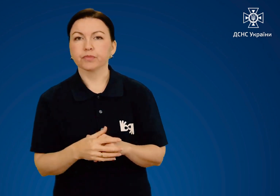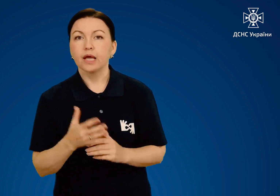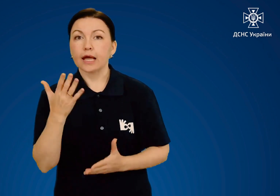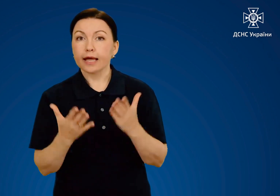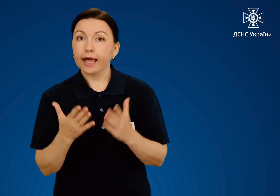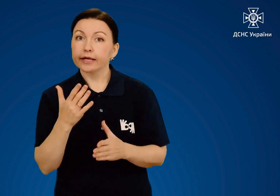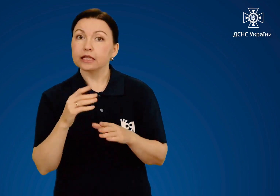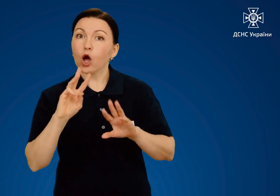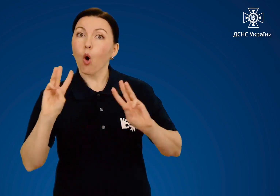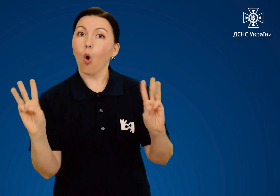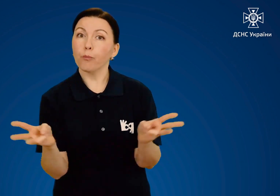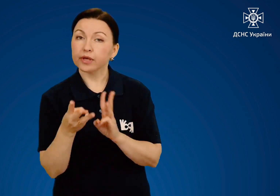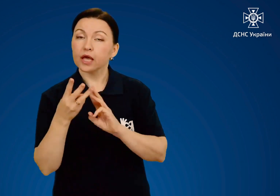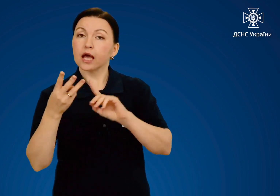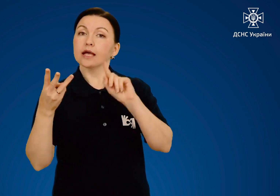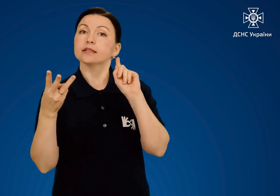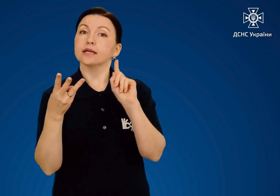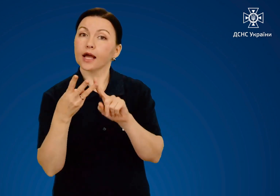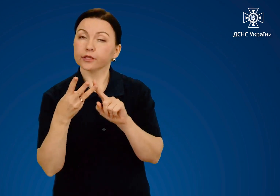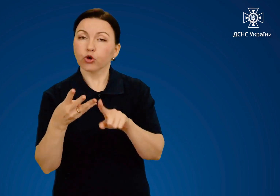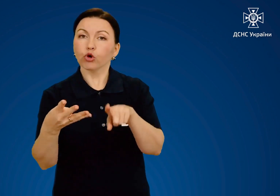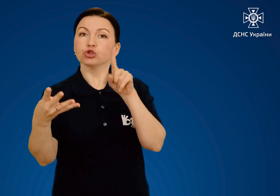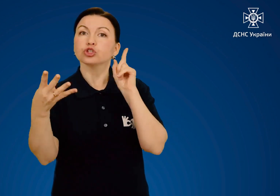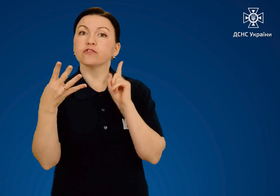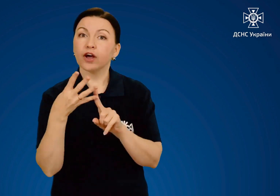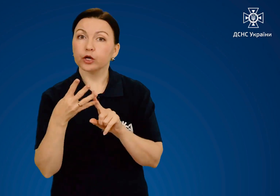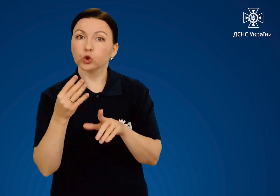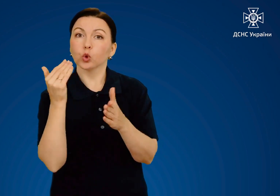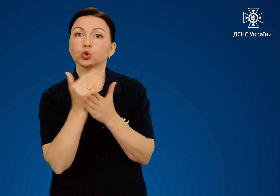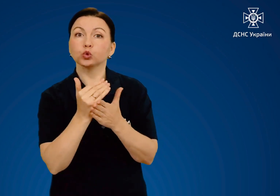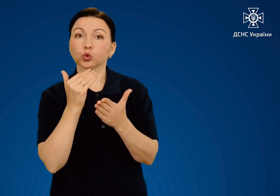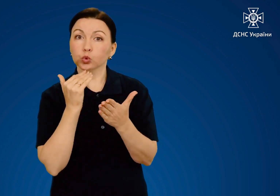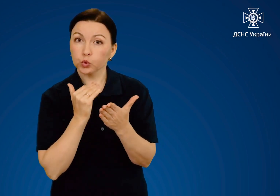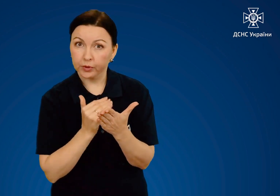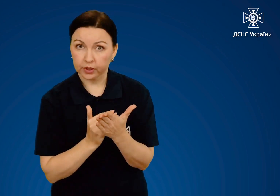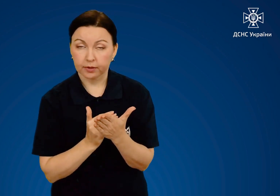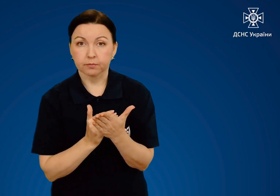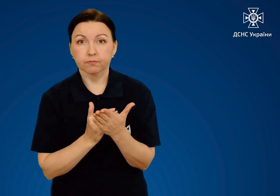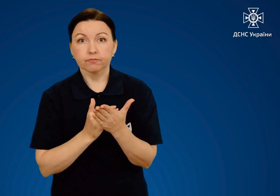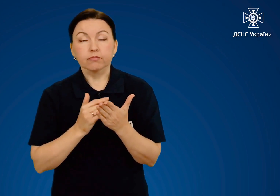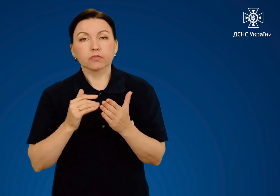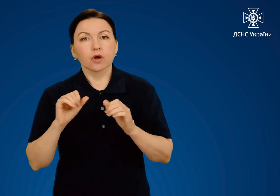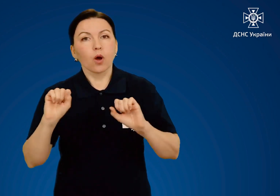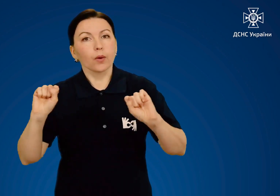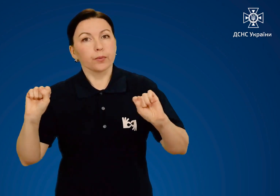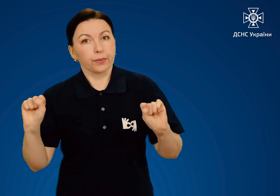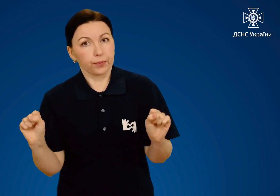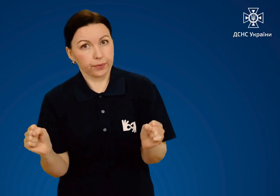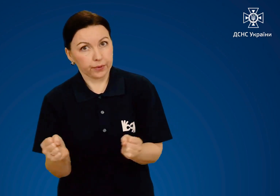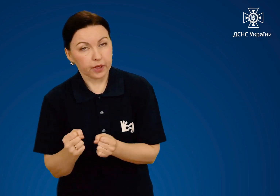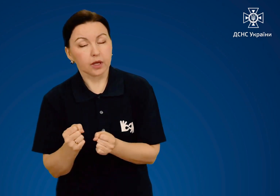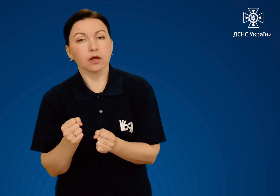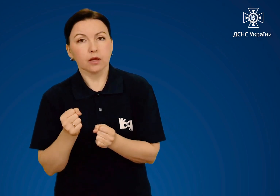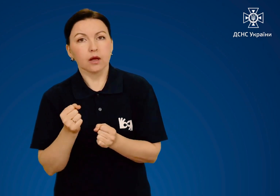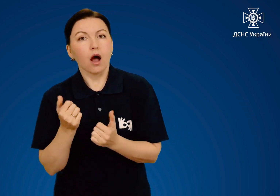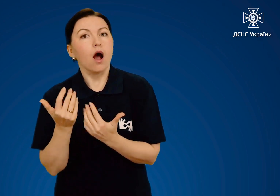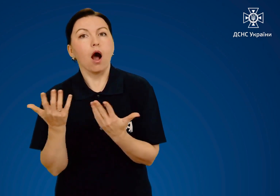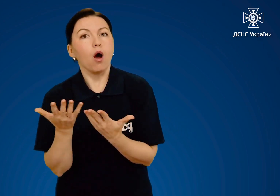Якщо мова йде про опіки третього або четвертого ступенів, Як охолоджуючий агент